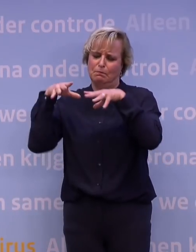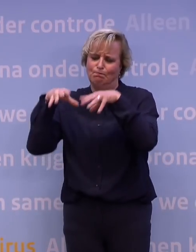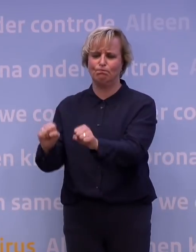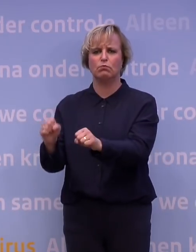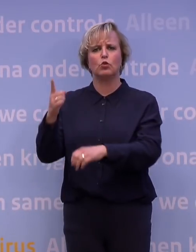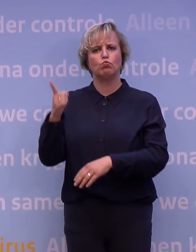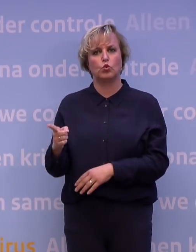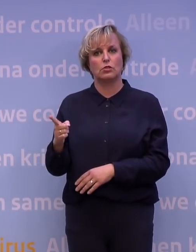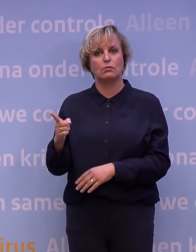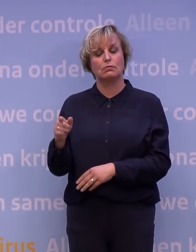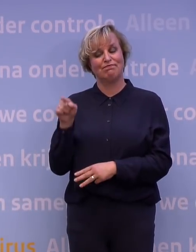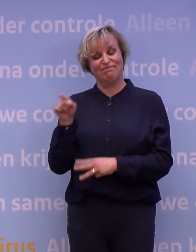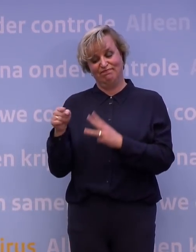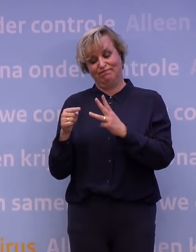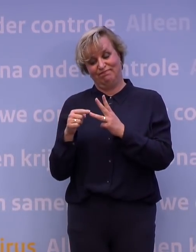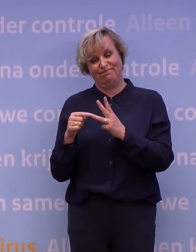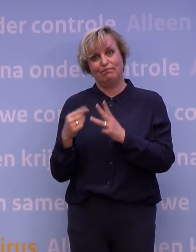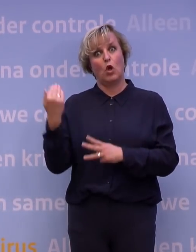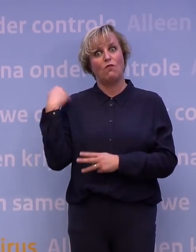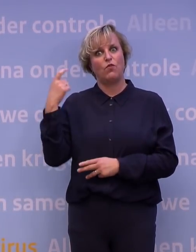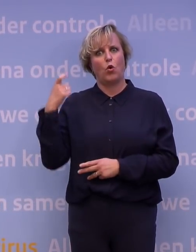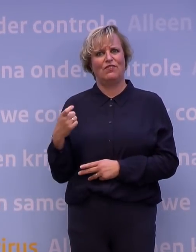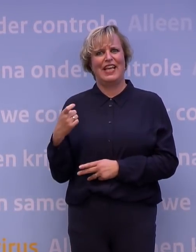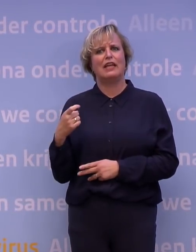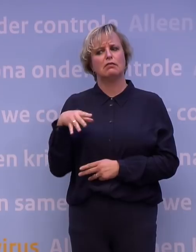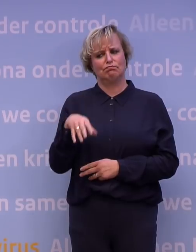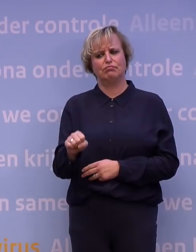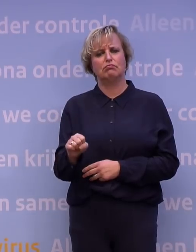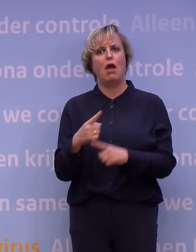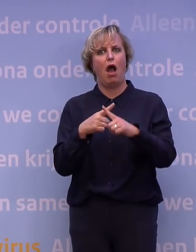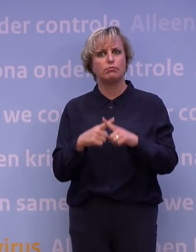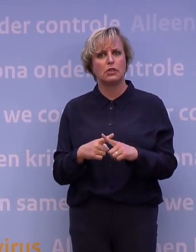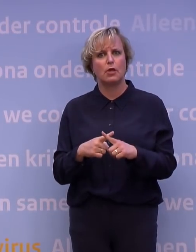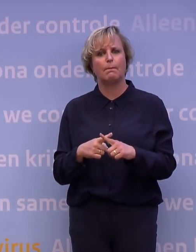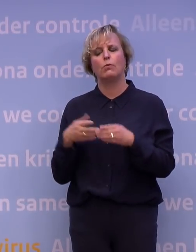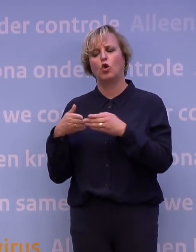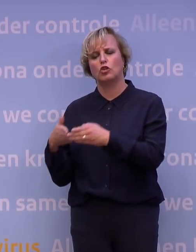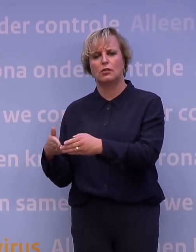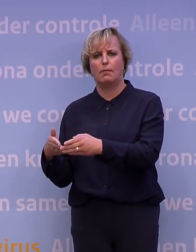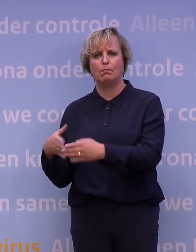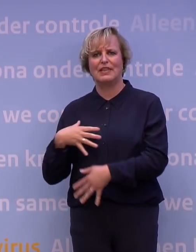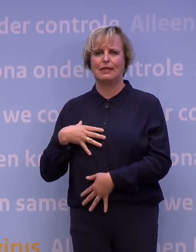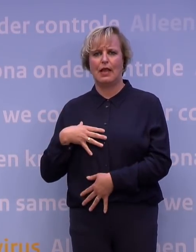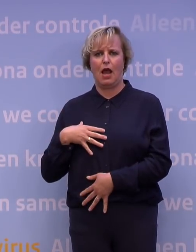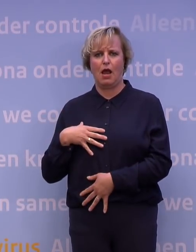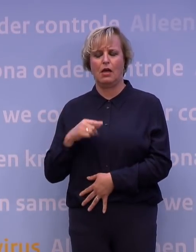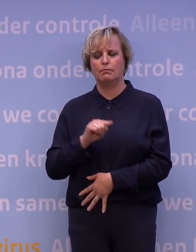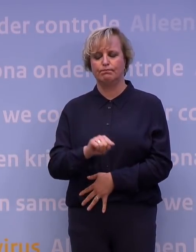Die laatste situatie zagen we vorige week ontstaan in Amsterdam, Rotterdam en Den Haag.